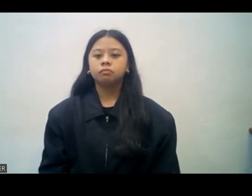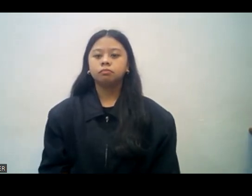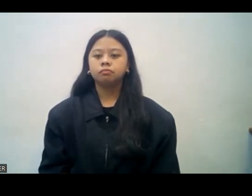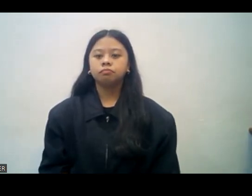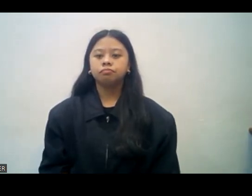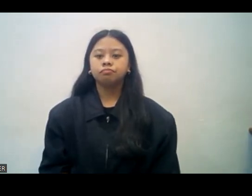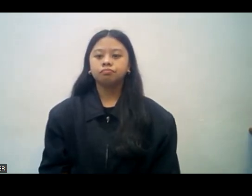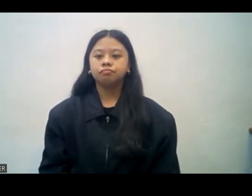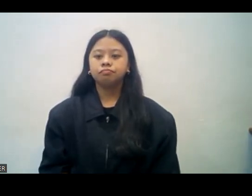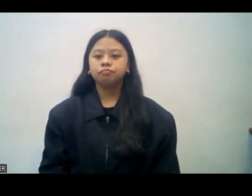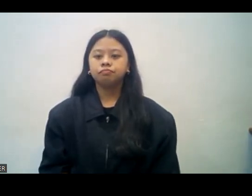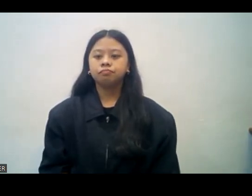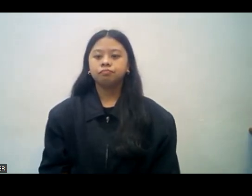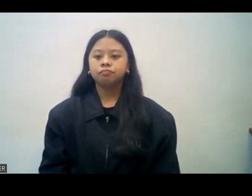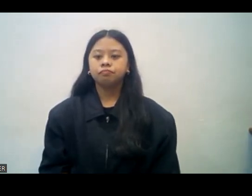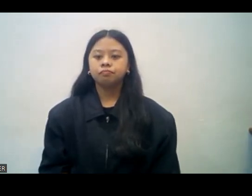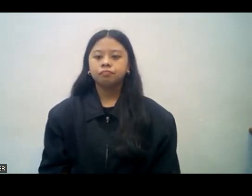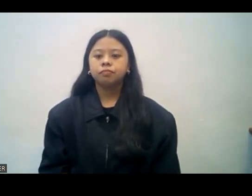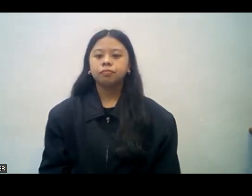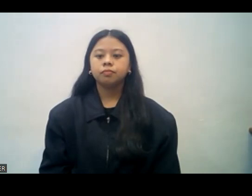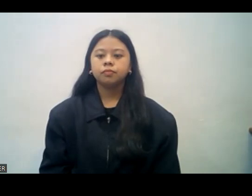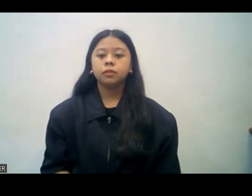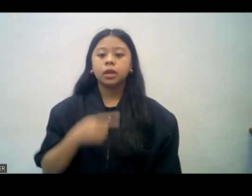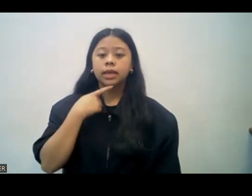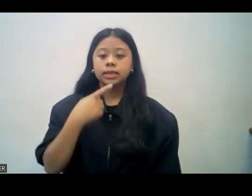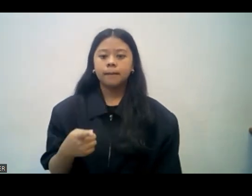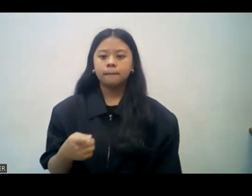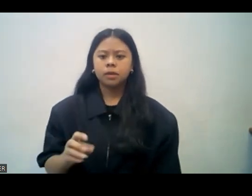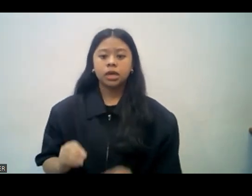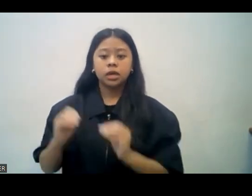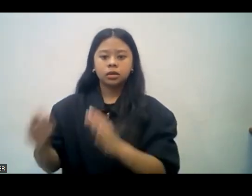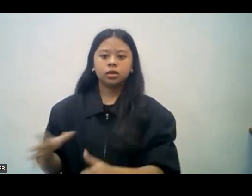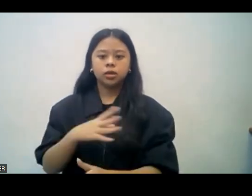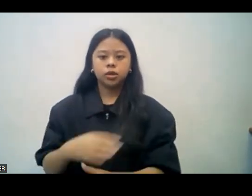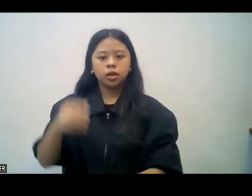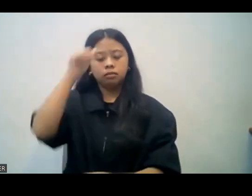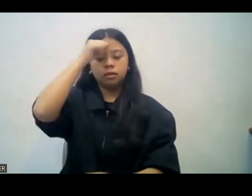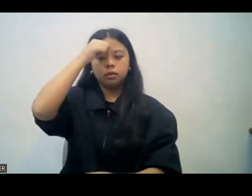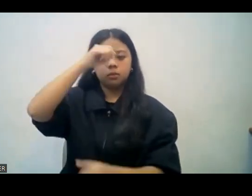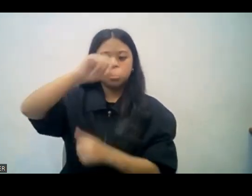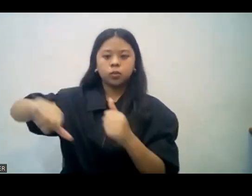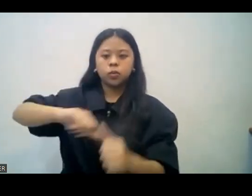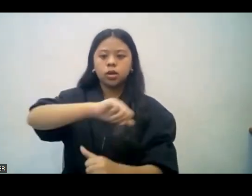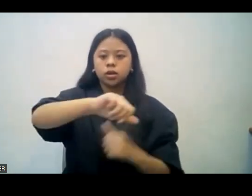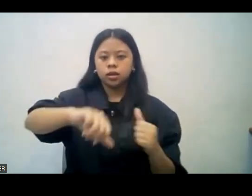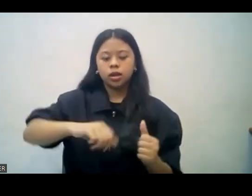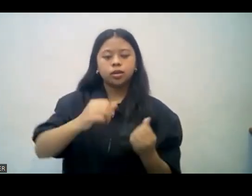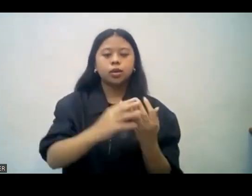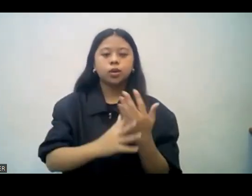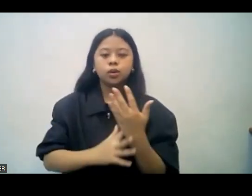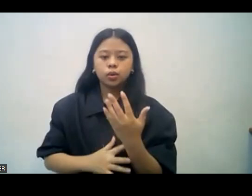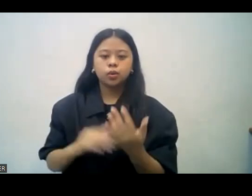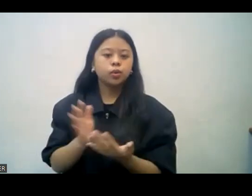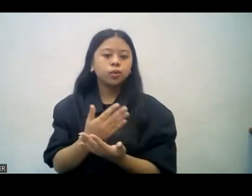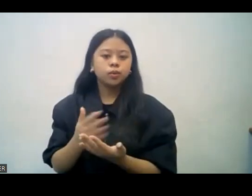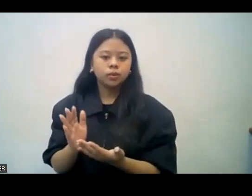the one another. Kasabi dito, magturo at magpaalalahanan kayo sa isa't isa sa pamagitan ng mga salmo